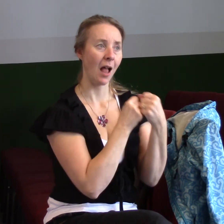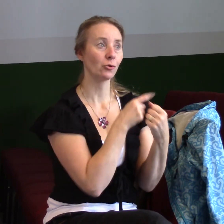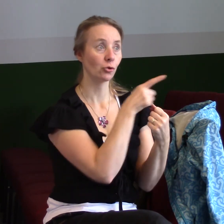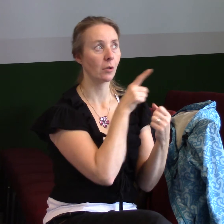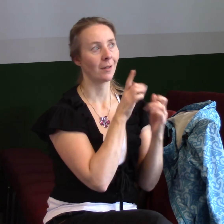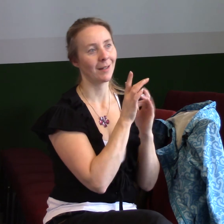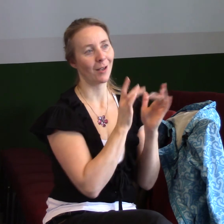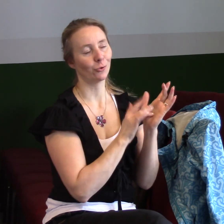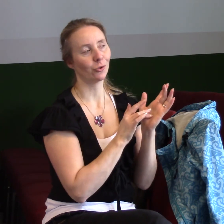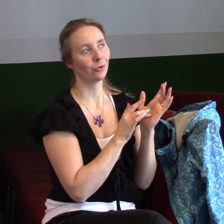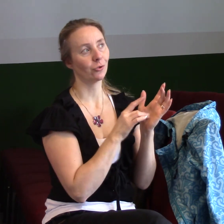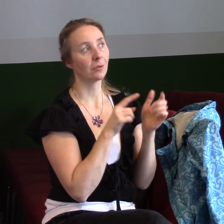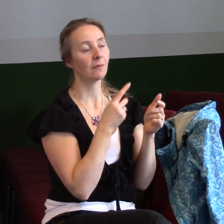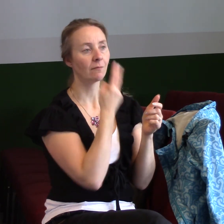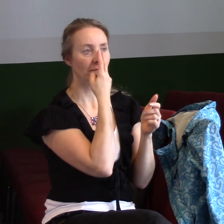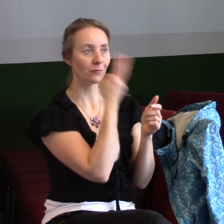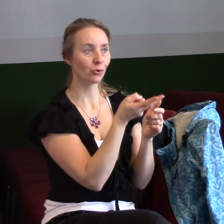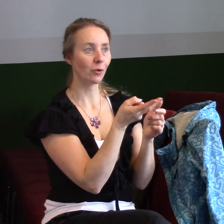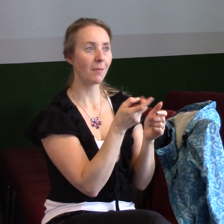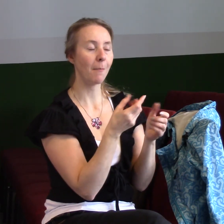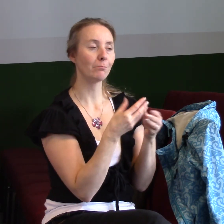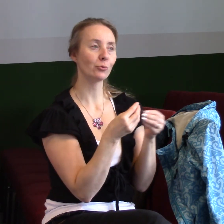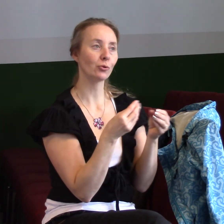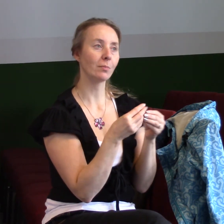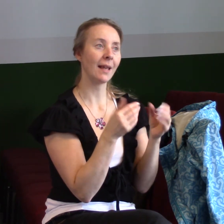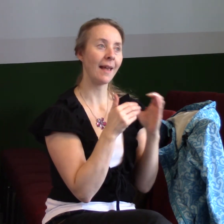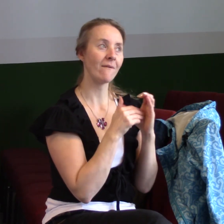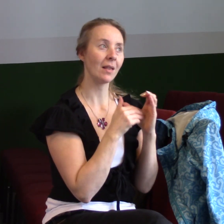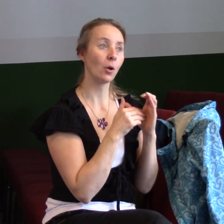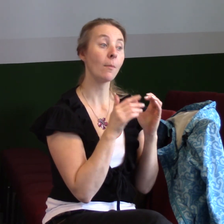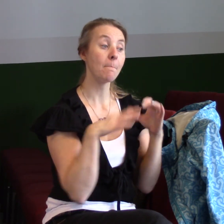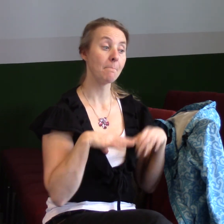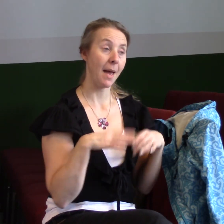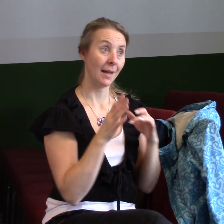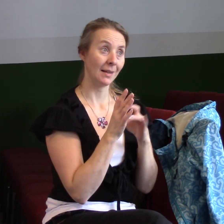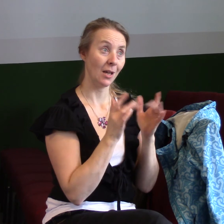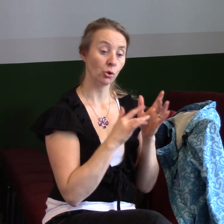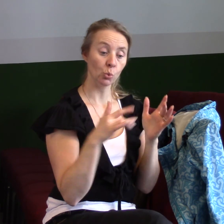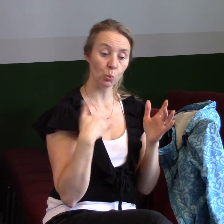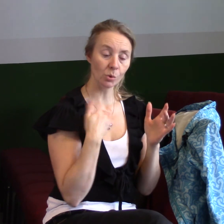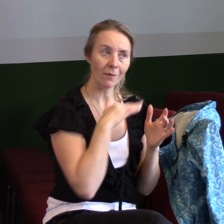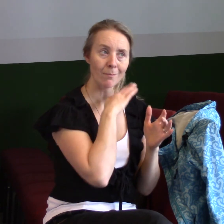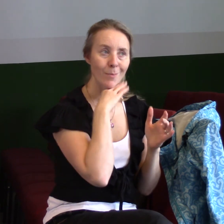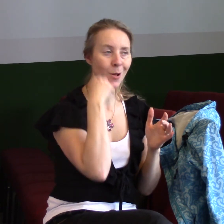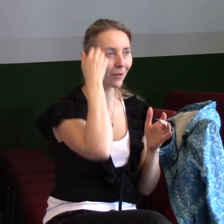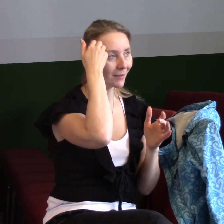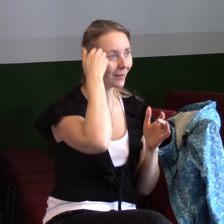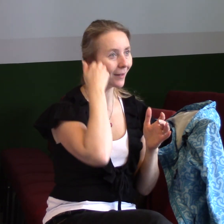všimáte příběhu, když jste do Evangelia, tak pán Ježíš uzdravil obrovské množství lidí. Ale když tam vidíte ty konkrétní